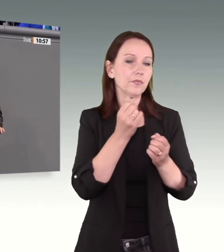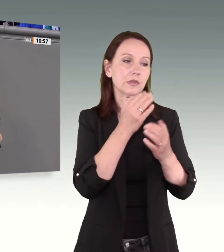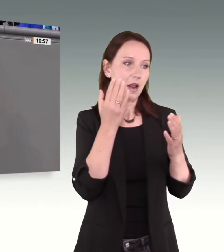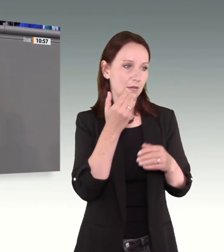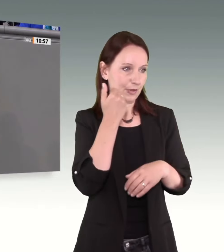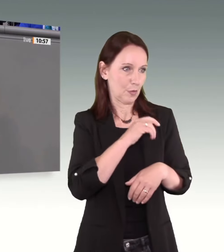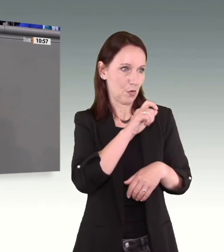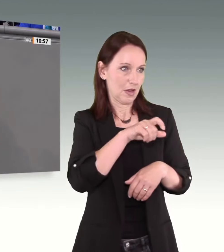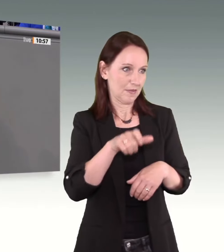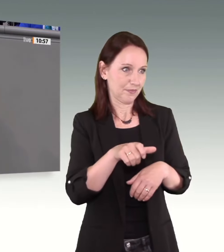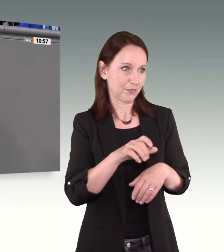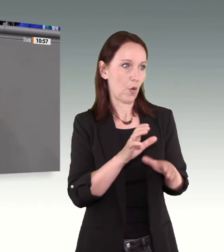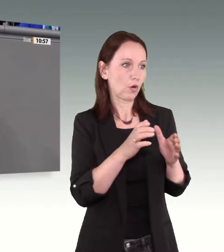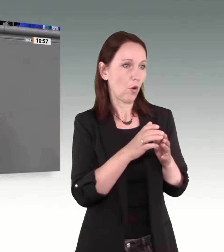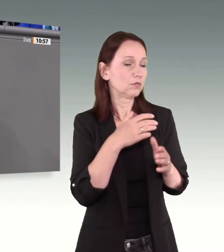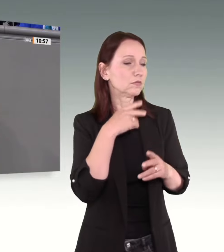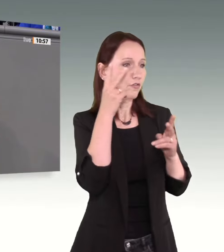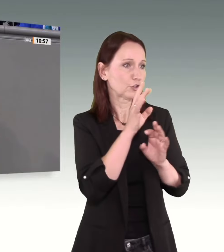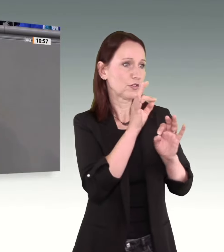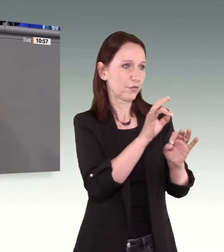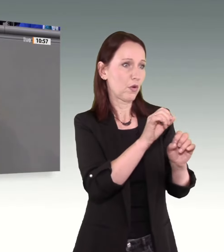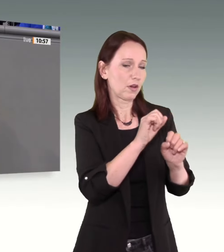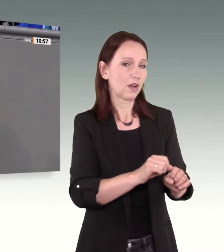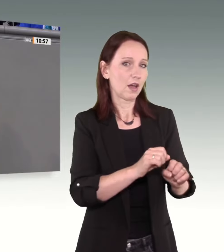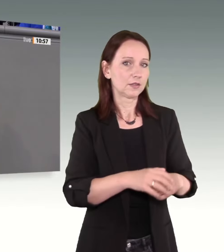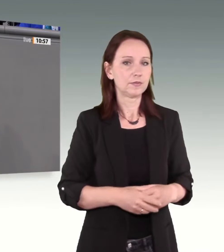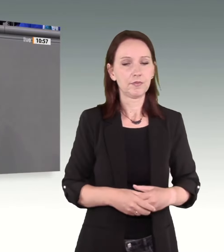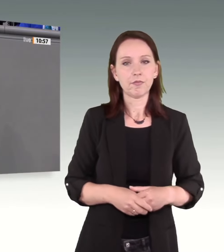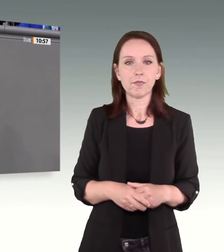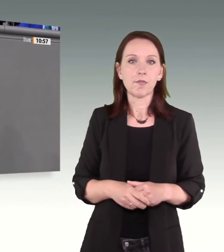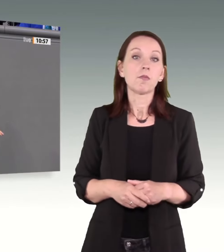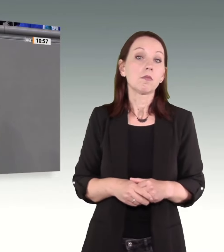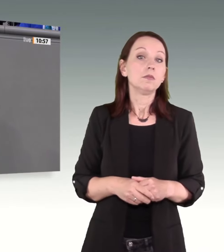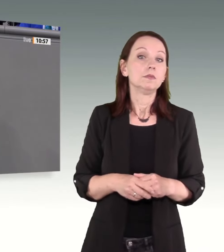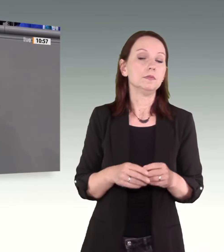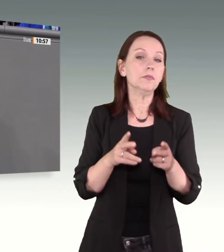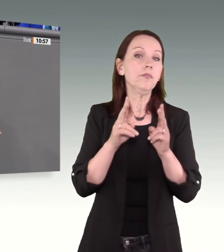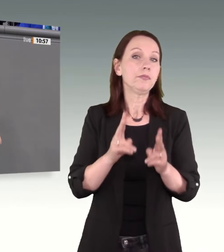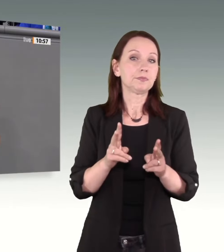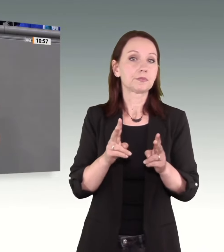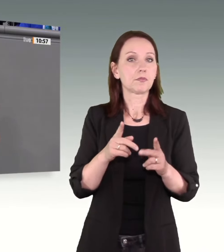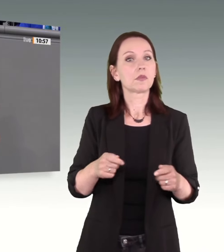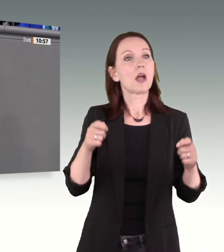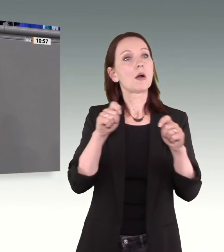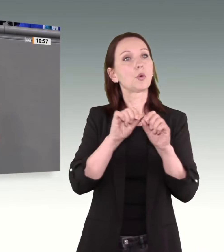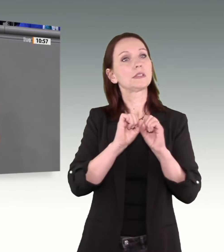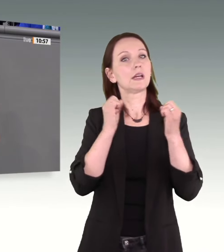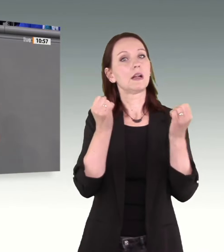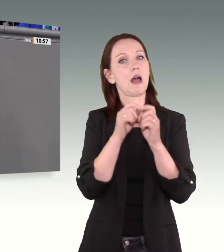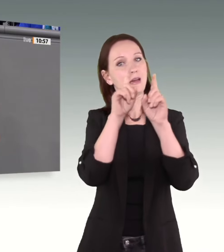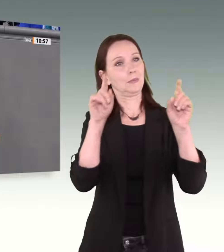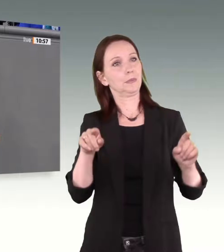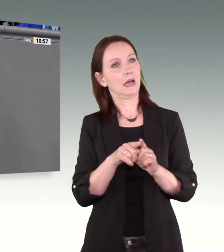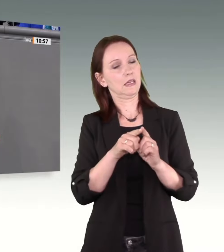verdenken. Und es stimmt ja auch, das Bundeslagebild zur häuslichen Gewalt 2023 gibt Anlass